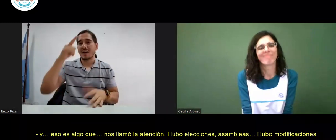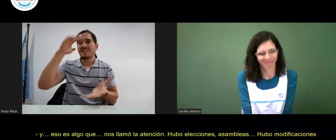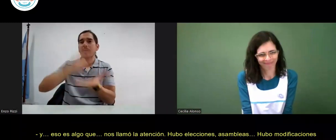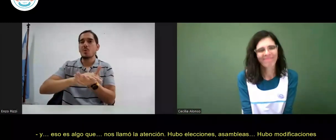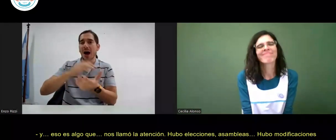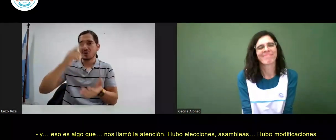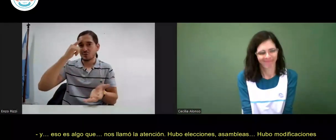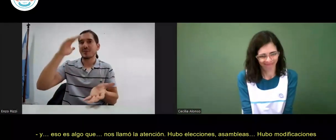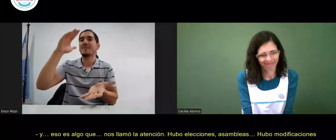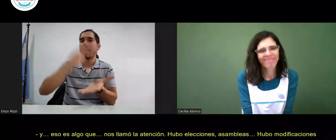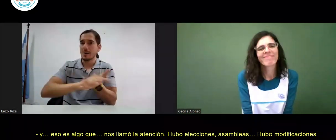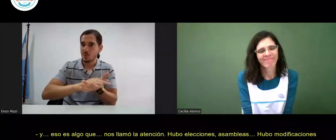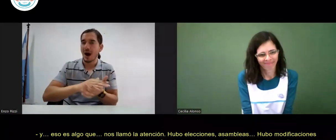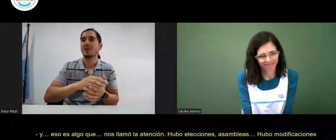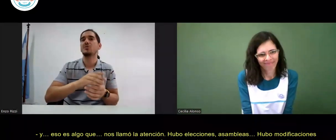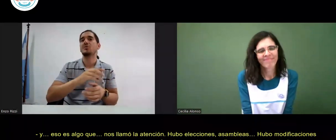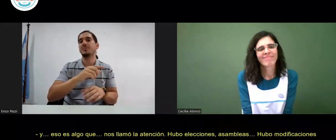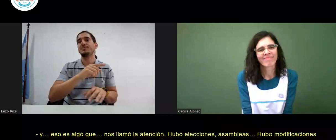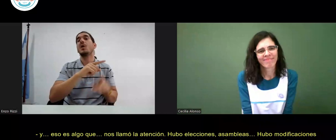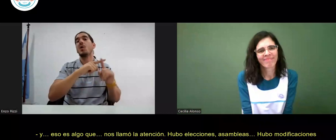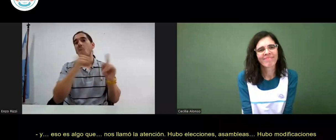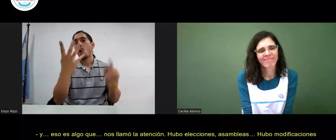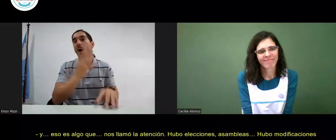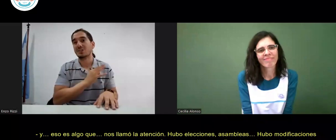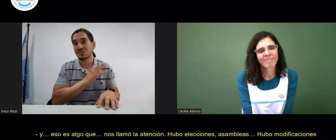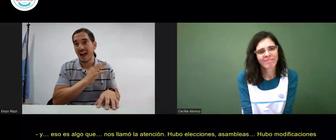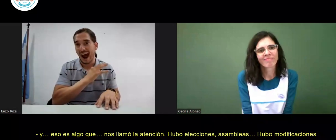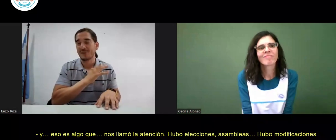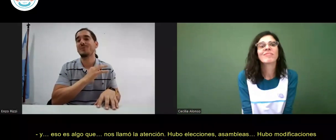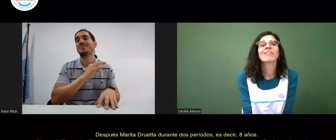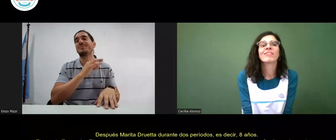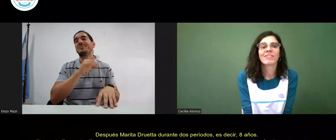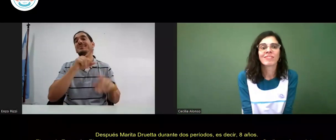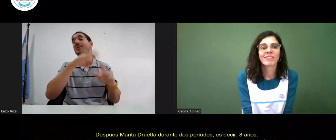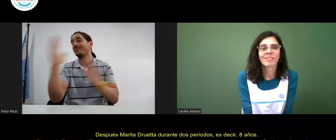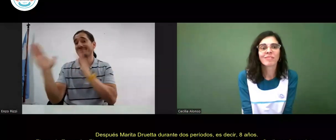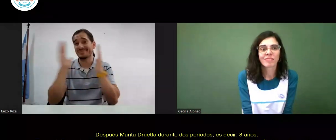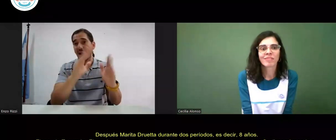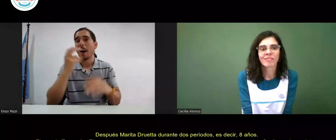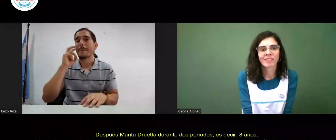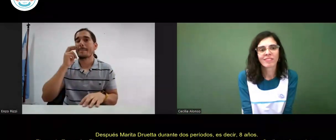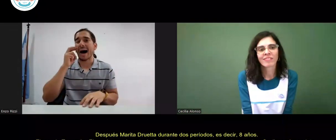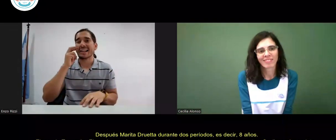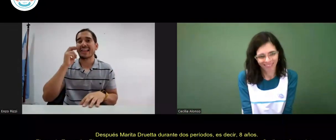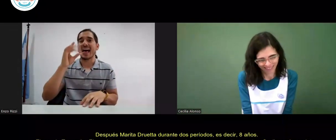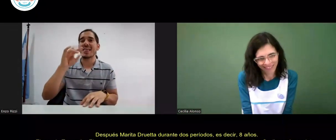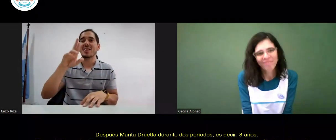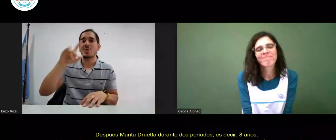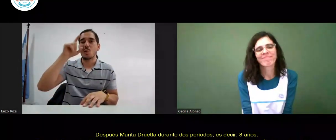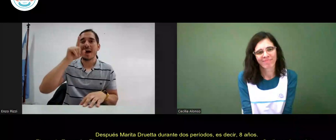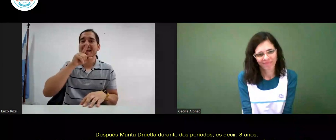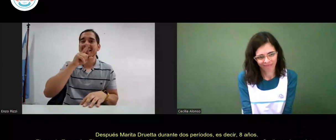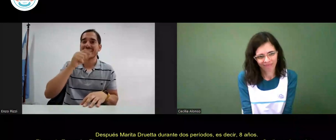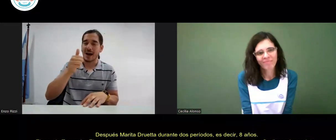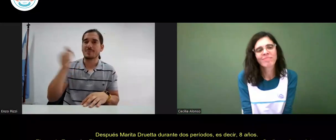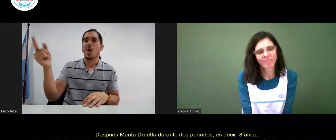luego Famularo esta es su señal personal durante cuatro años después